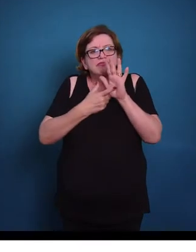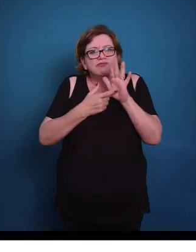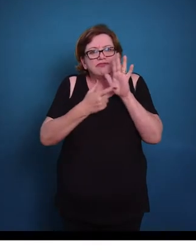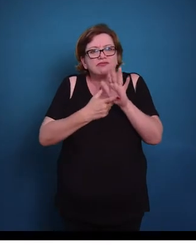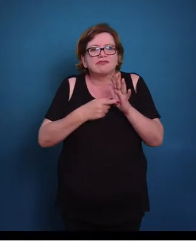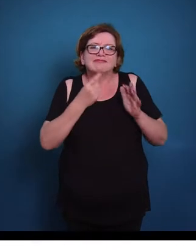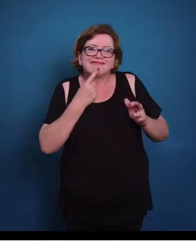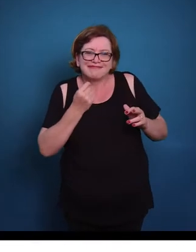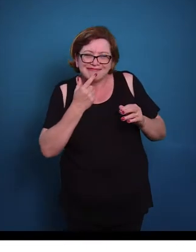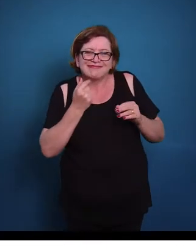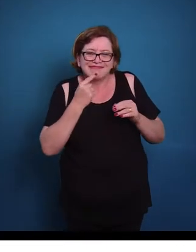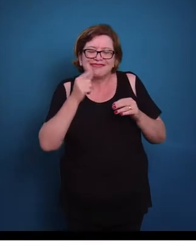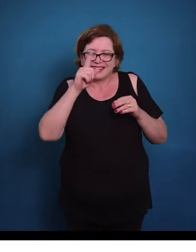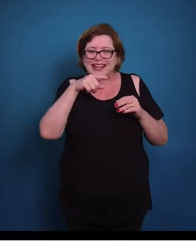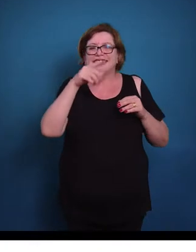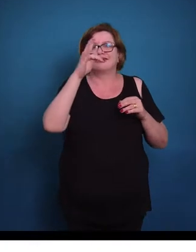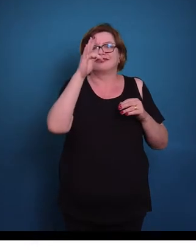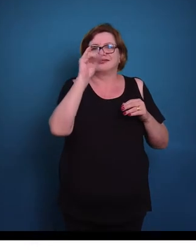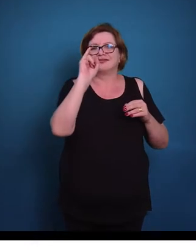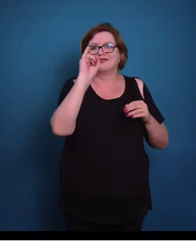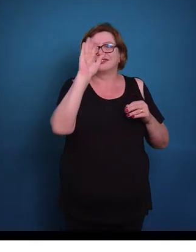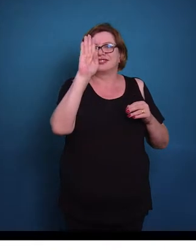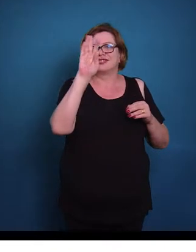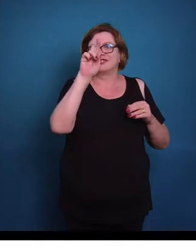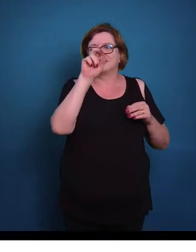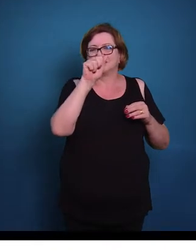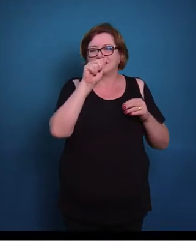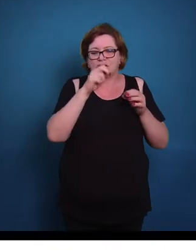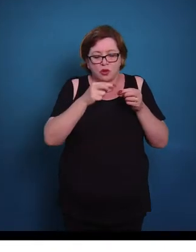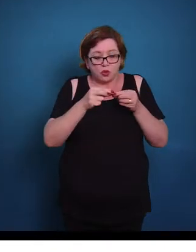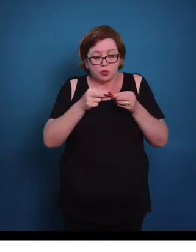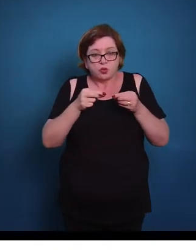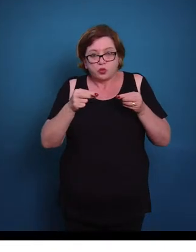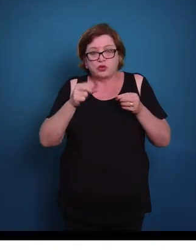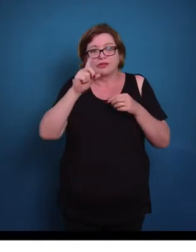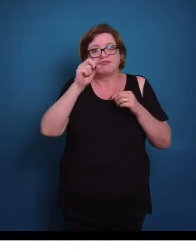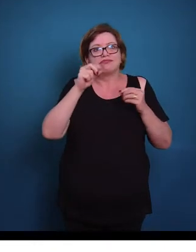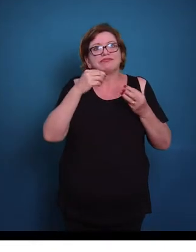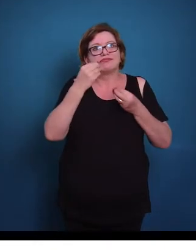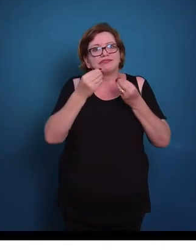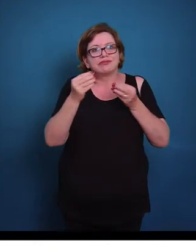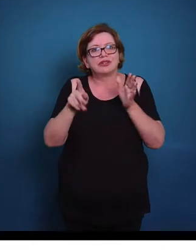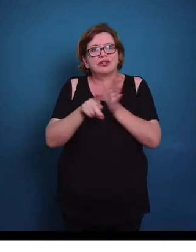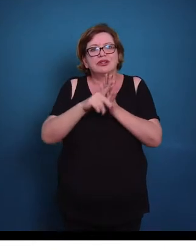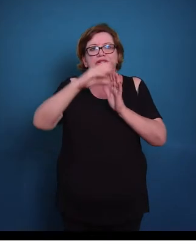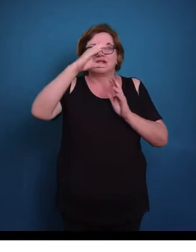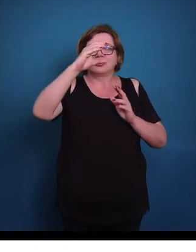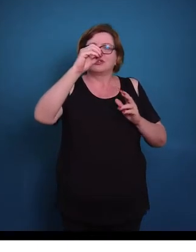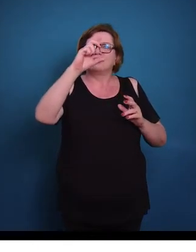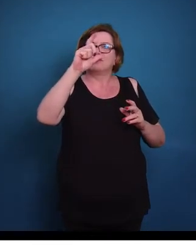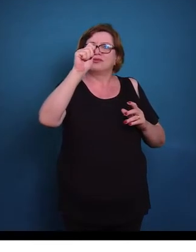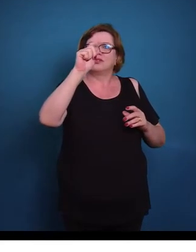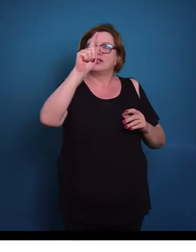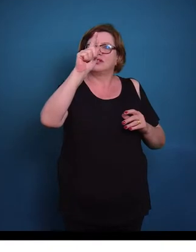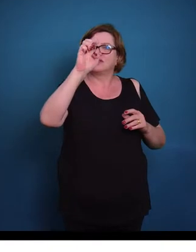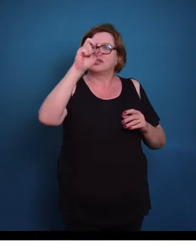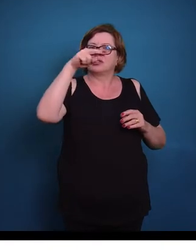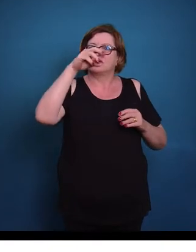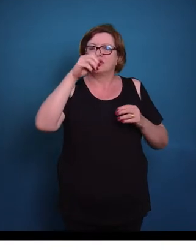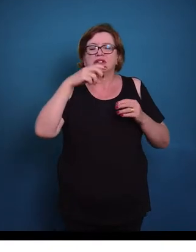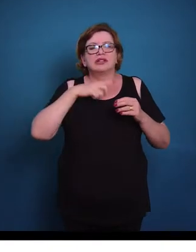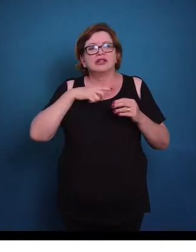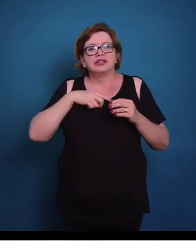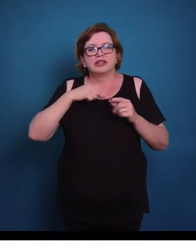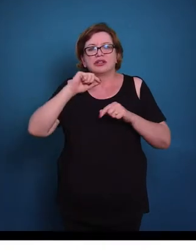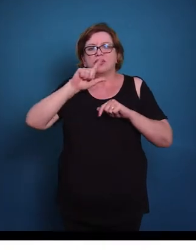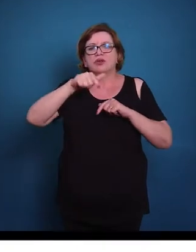em vermelho. Então aqui nós temos umas fibras, são essas mais largas, são as fibras de colágeno do tipo 1. Nós temos também